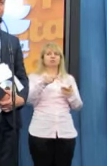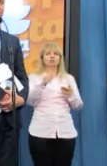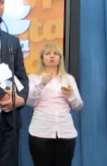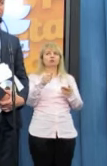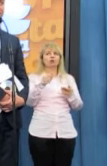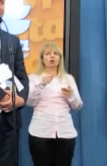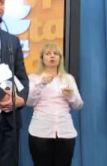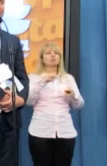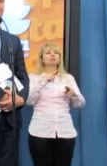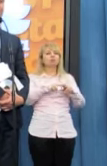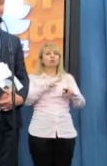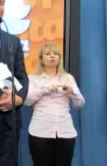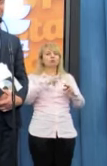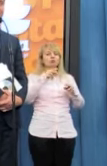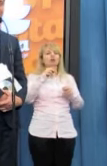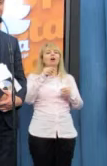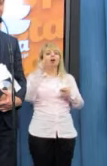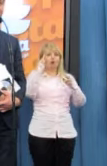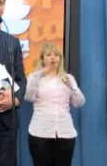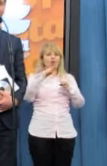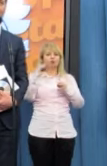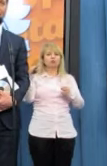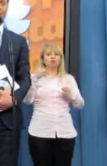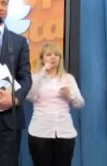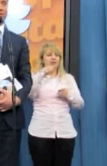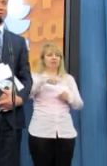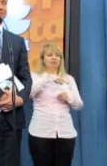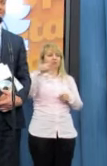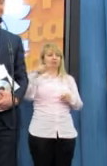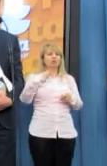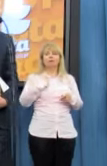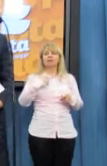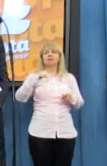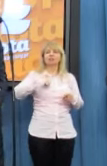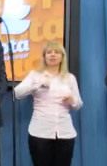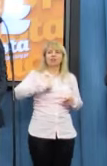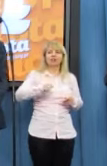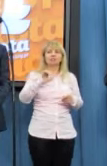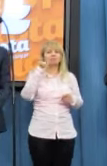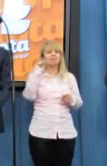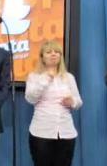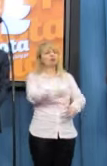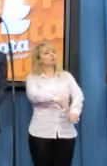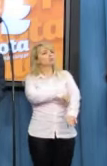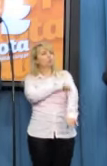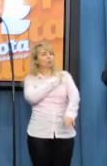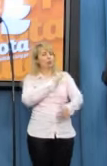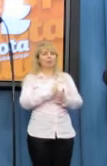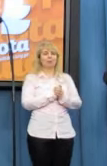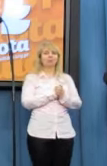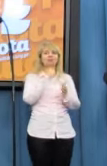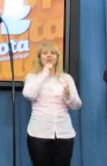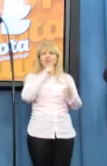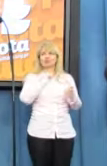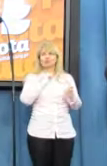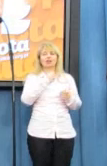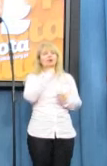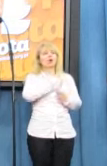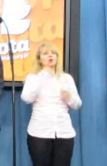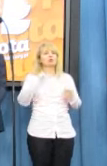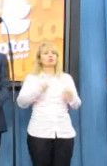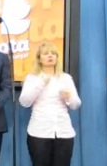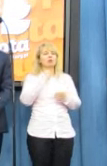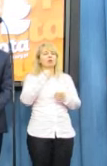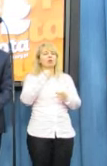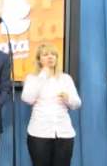fundusz kościelny. Naprawdę czekaliśmy na to bardzo dużo. Zresztą wczoraj posłom